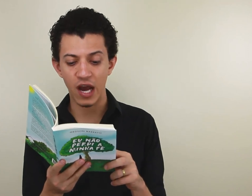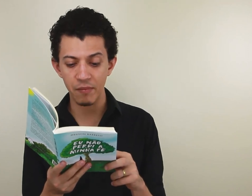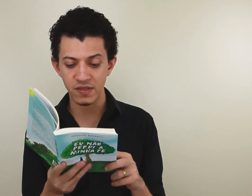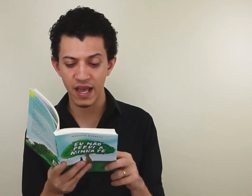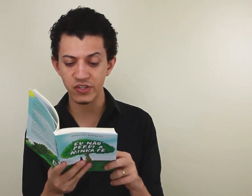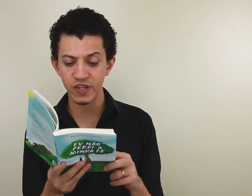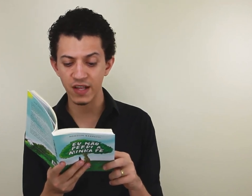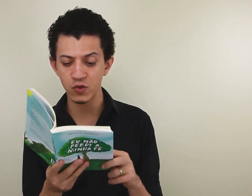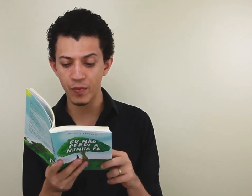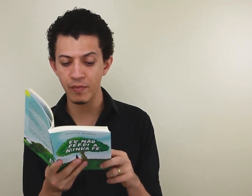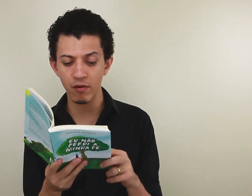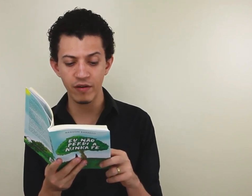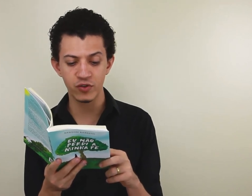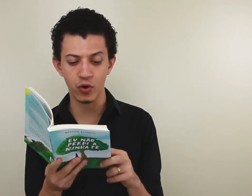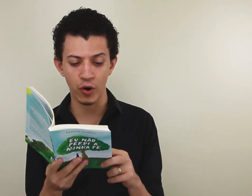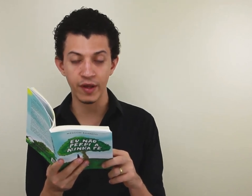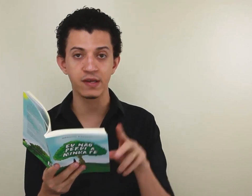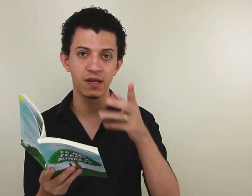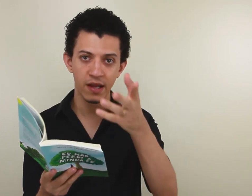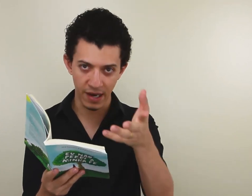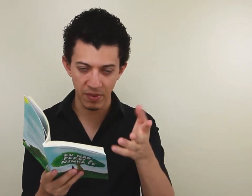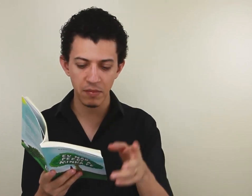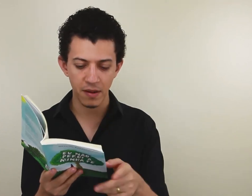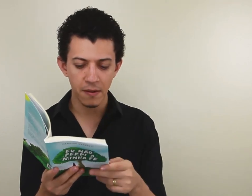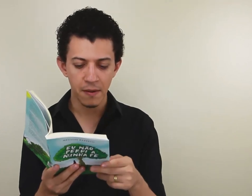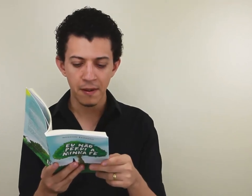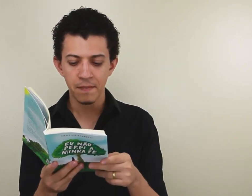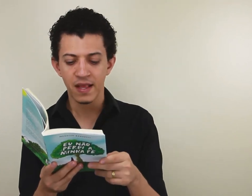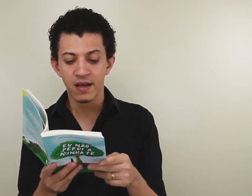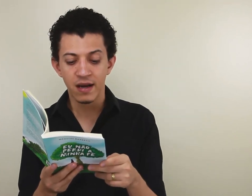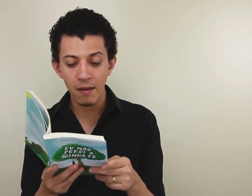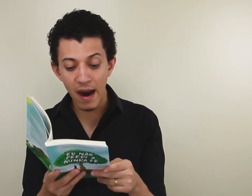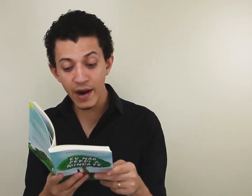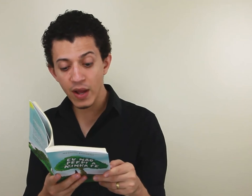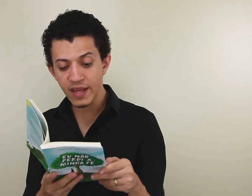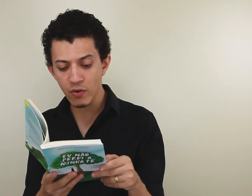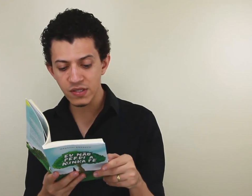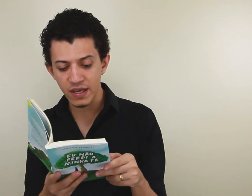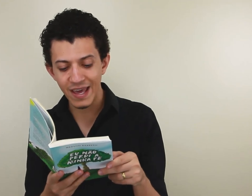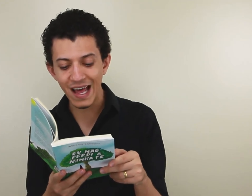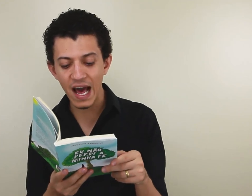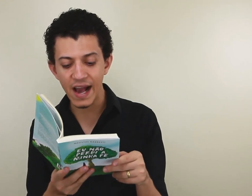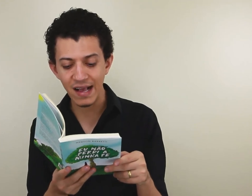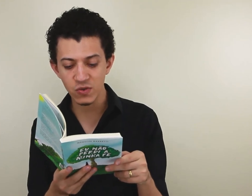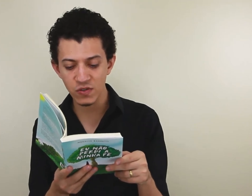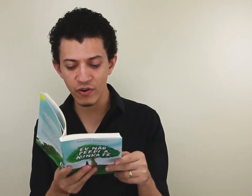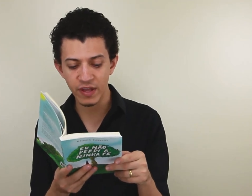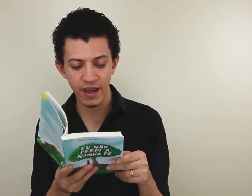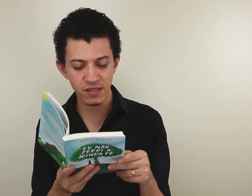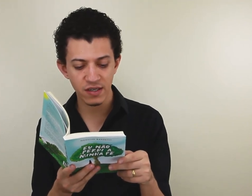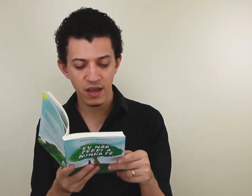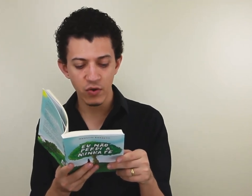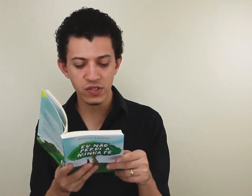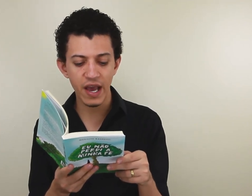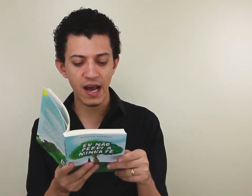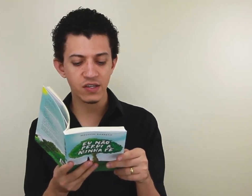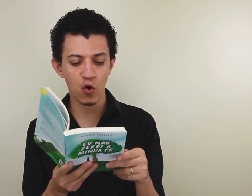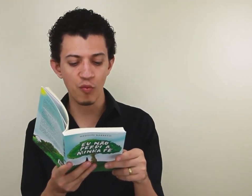Jabes, registrados no primeiro livro de crônicas, na Bíblia, clamaram a Deus que alargasse suas fronteiras e os guiasse com